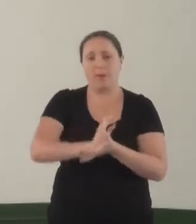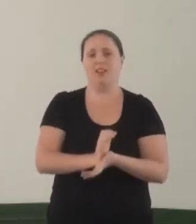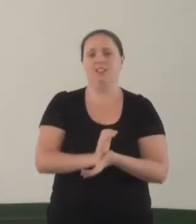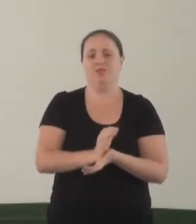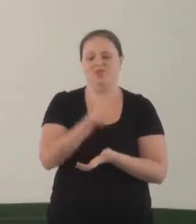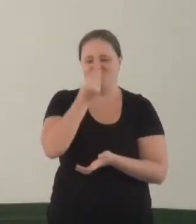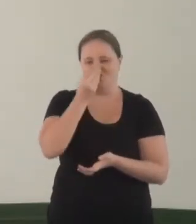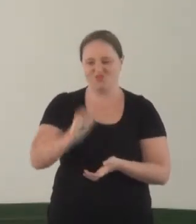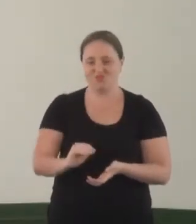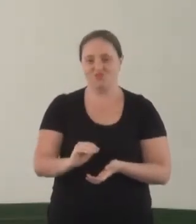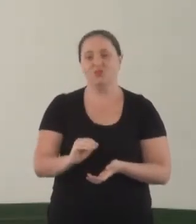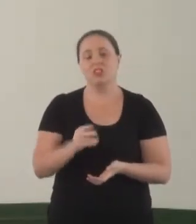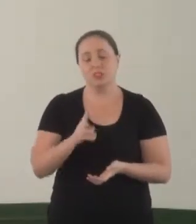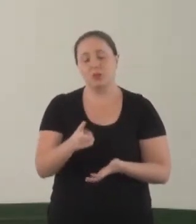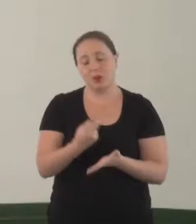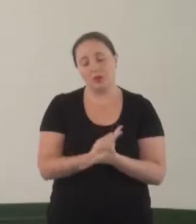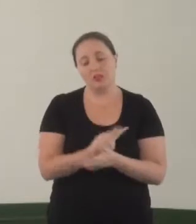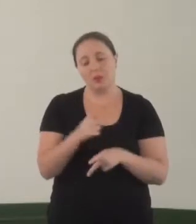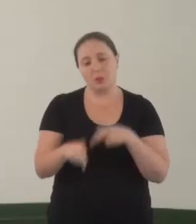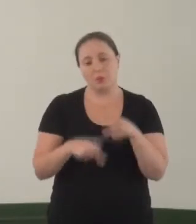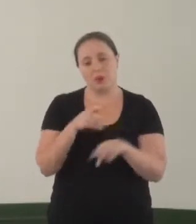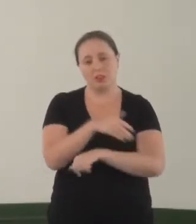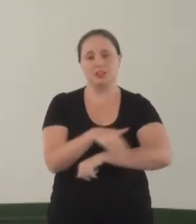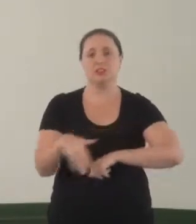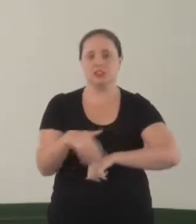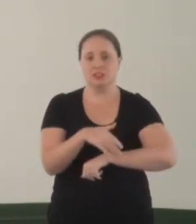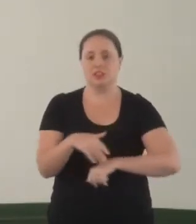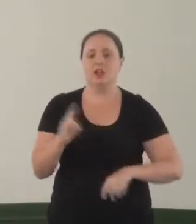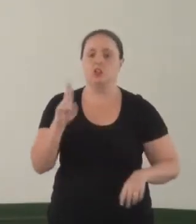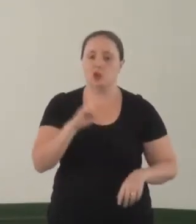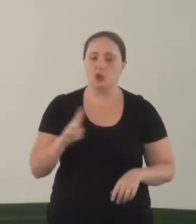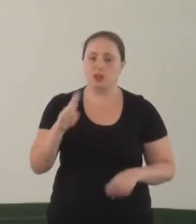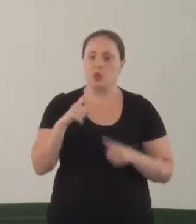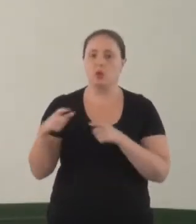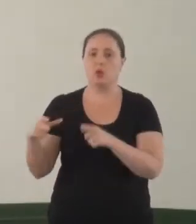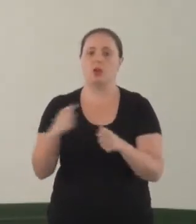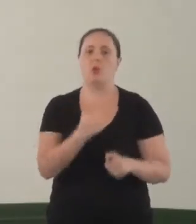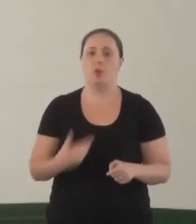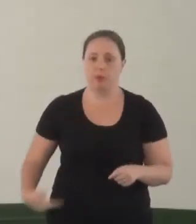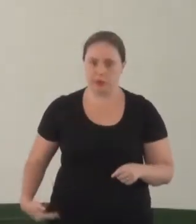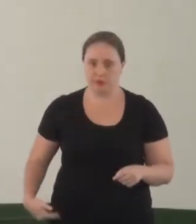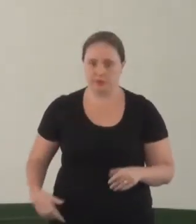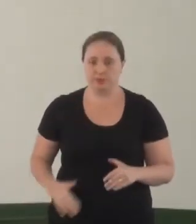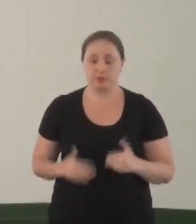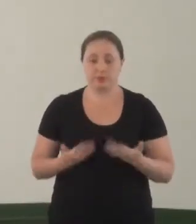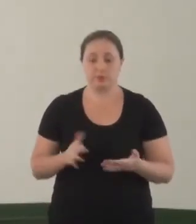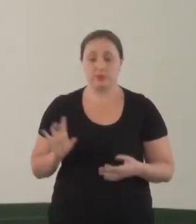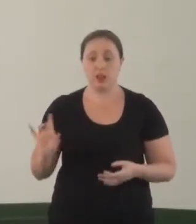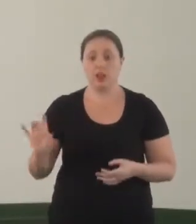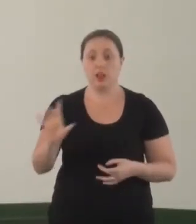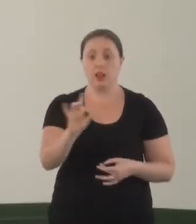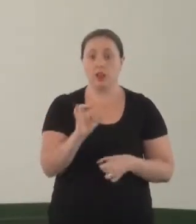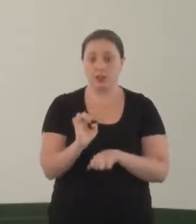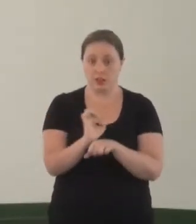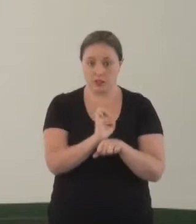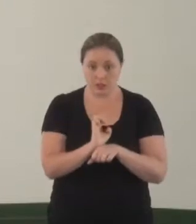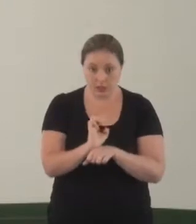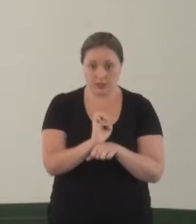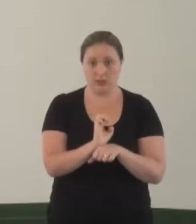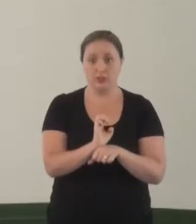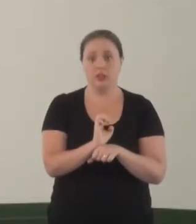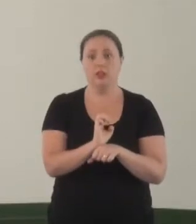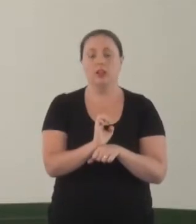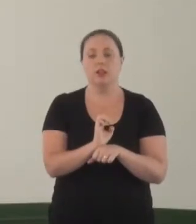discriminação, que acometa a questão da população de rua, de usar os espaços públicos. Então, assim, cada estado que estava